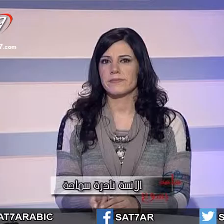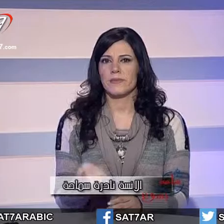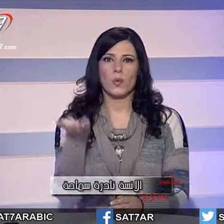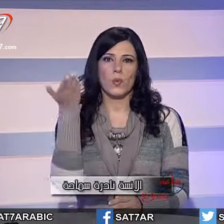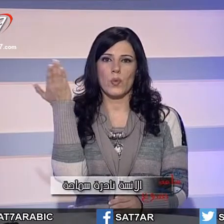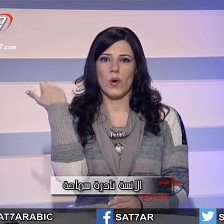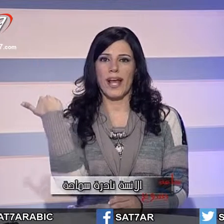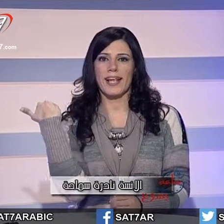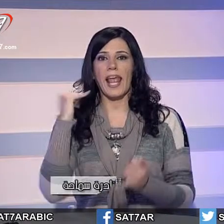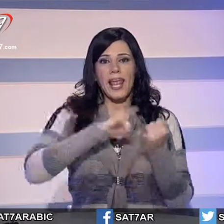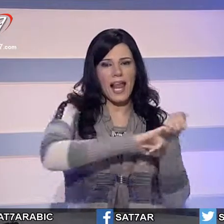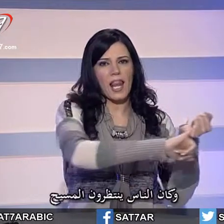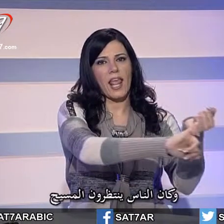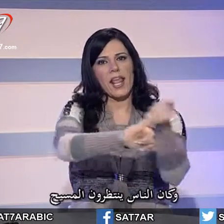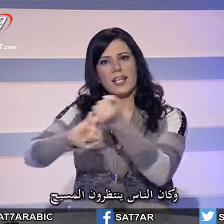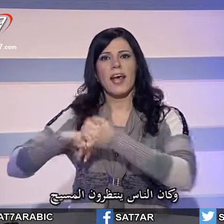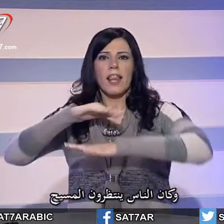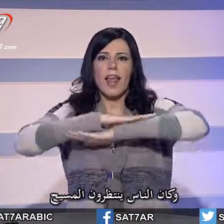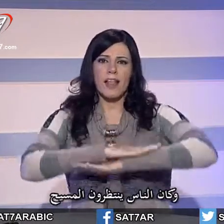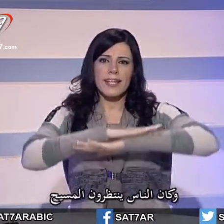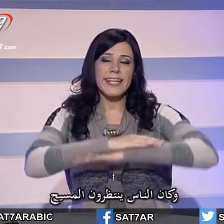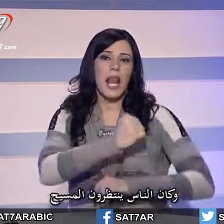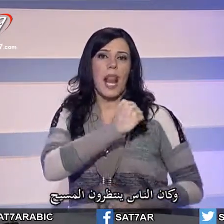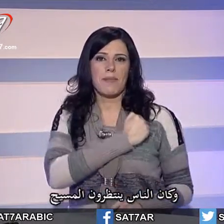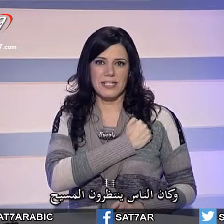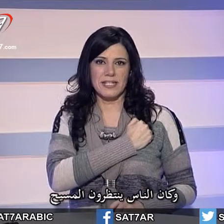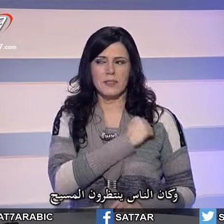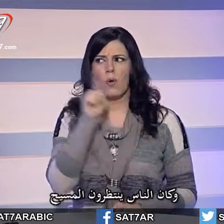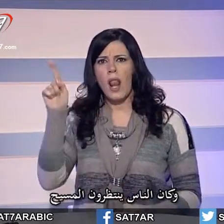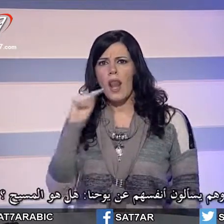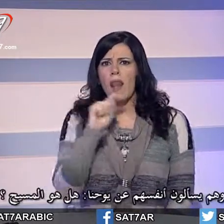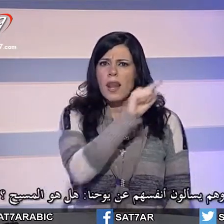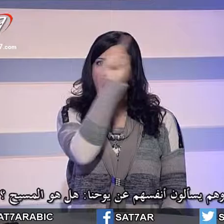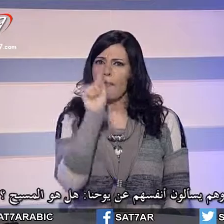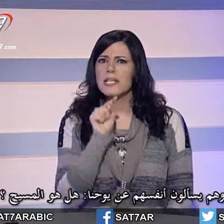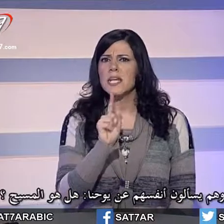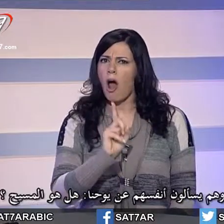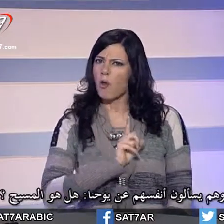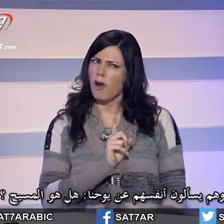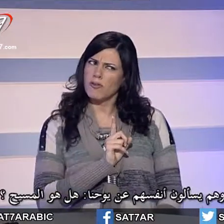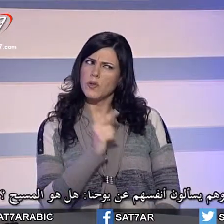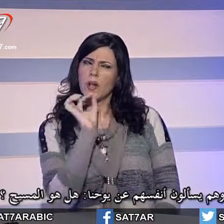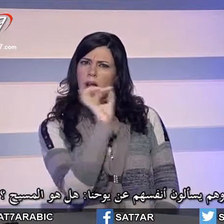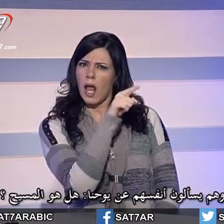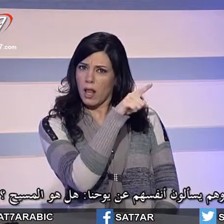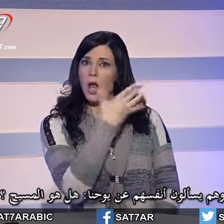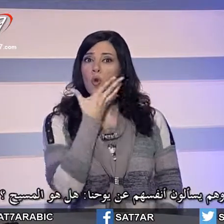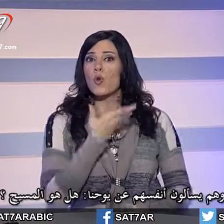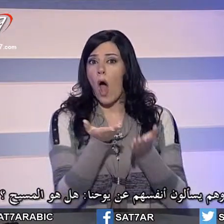وكان الناس ينتظرون المسيح وهم يسألون أنفسهم عن يوحنى